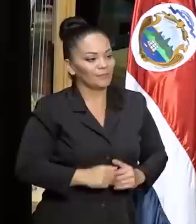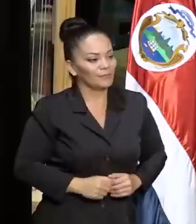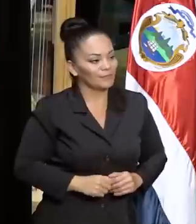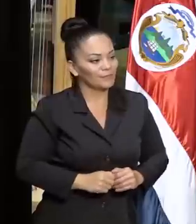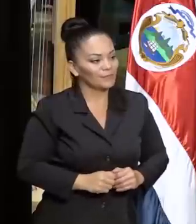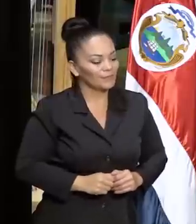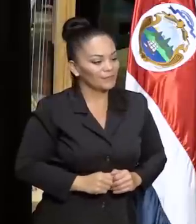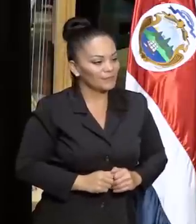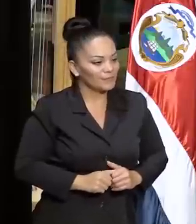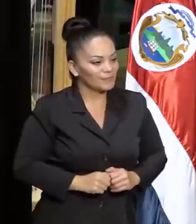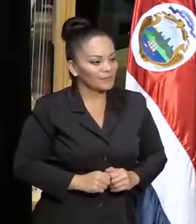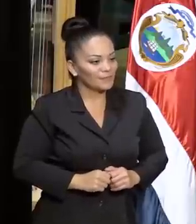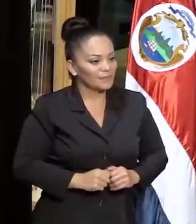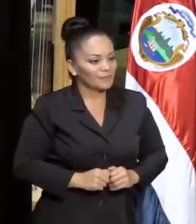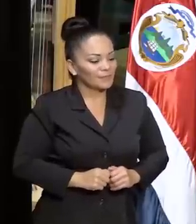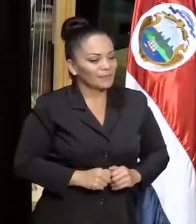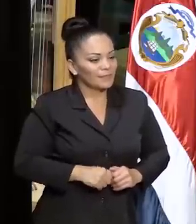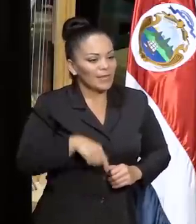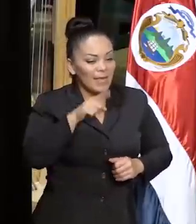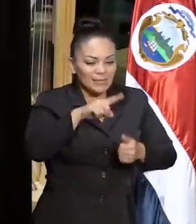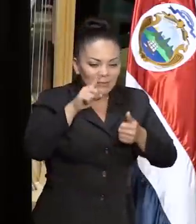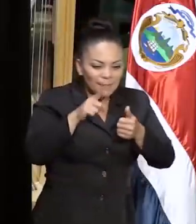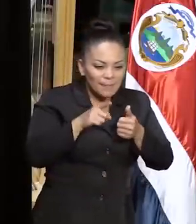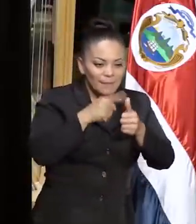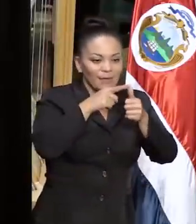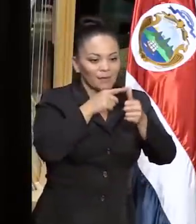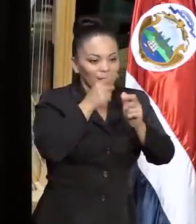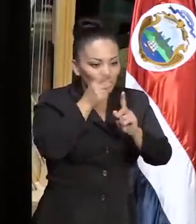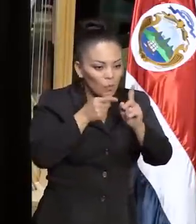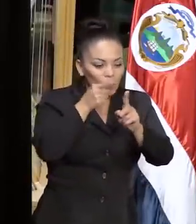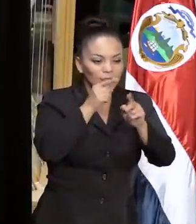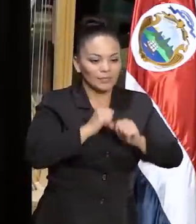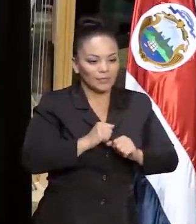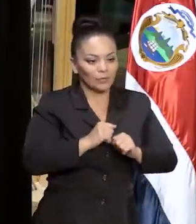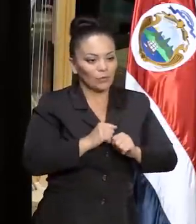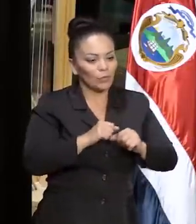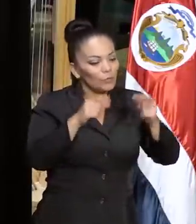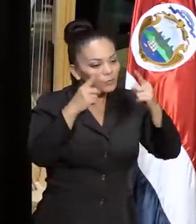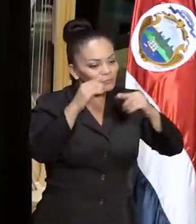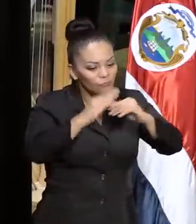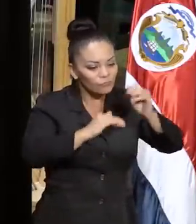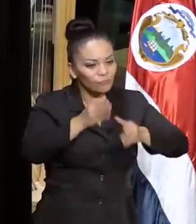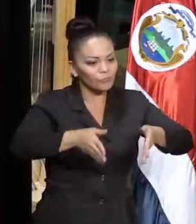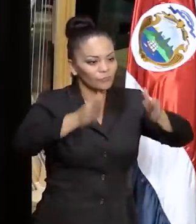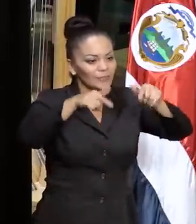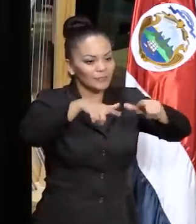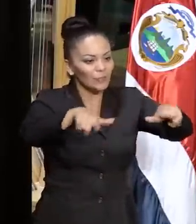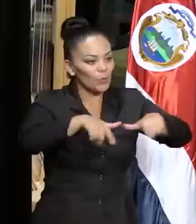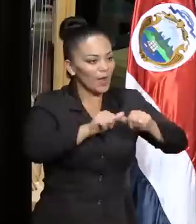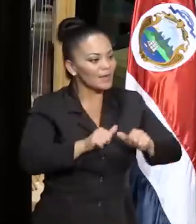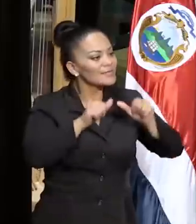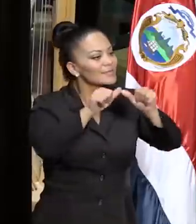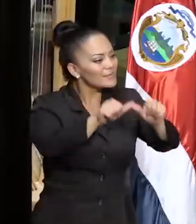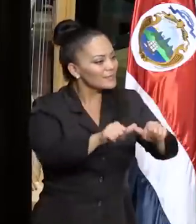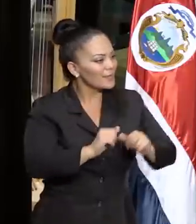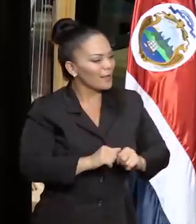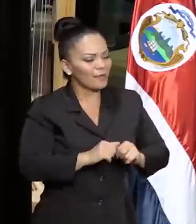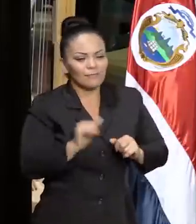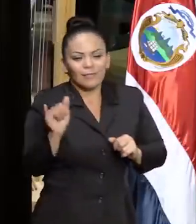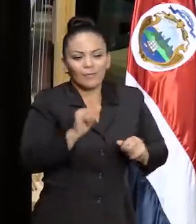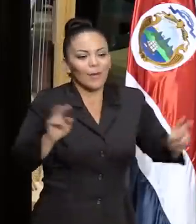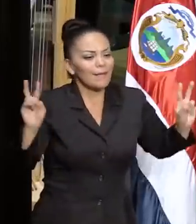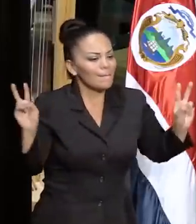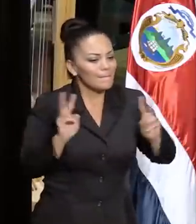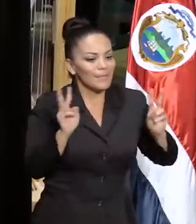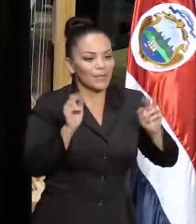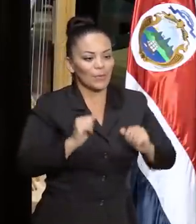Ese primer propósito por el cual se levantó este teatro sigue hoy tan vivo como siempre,